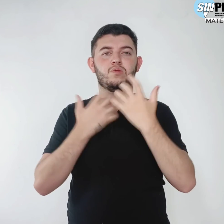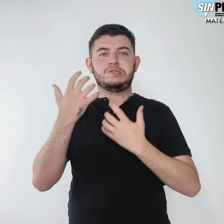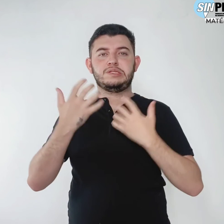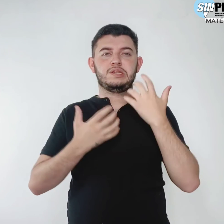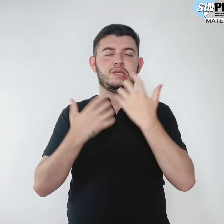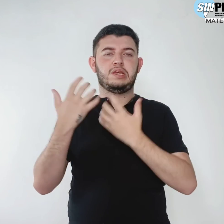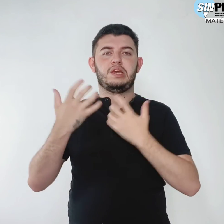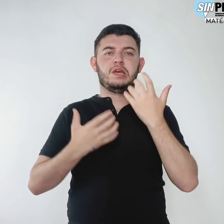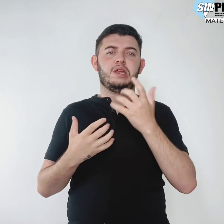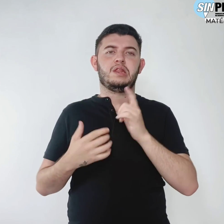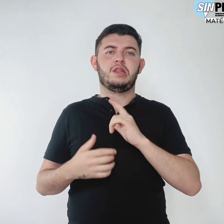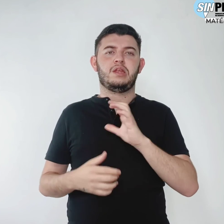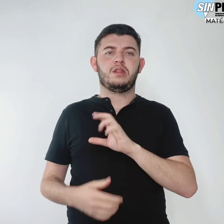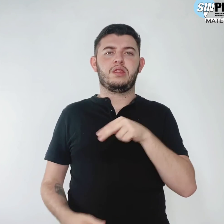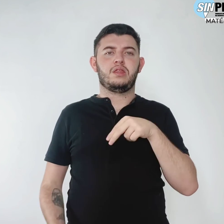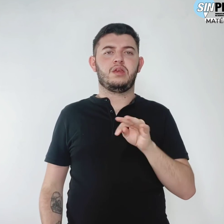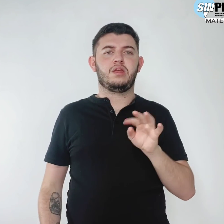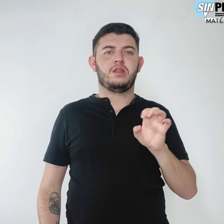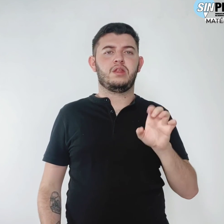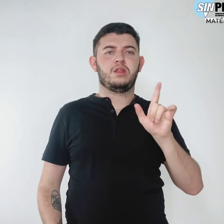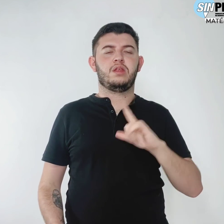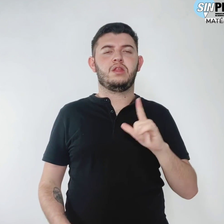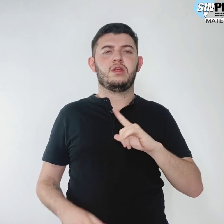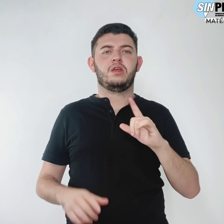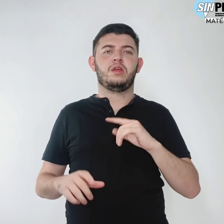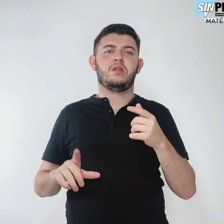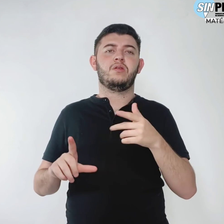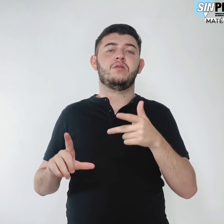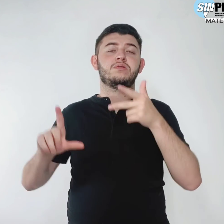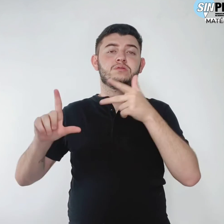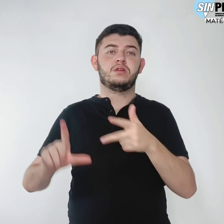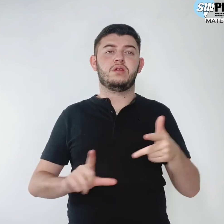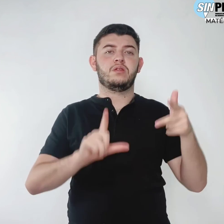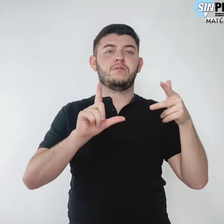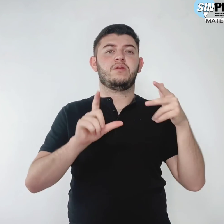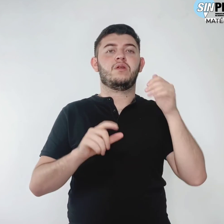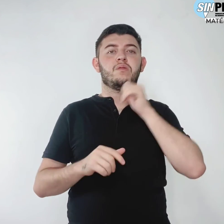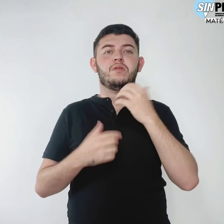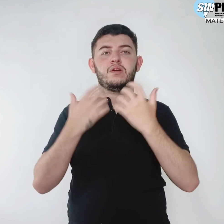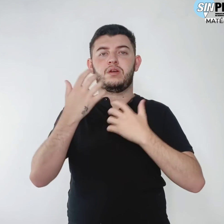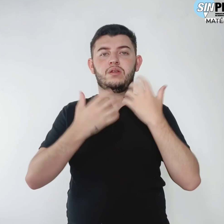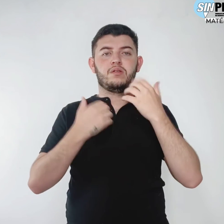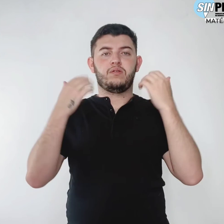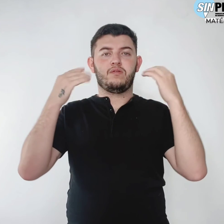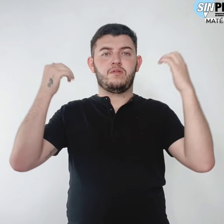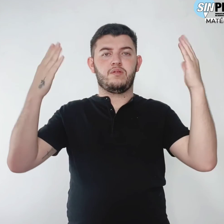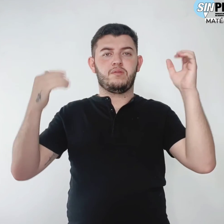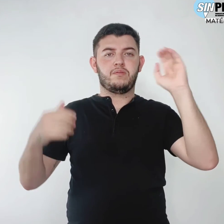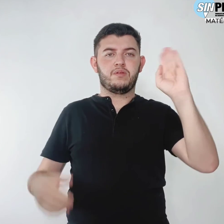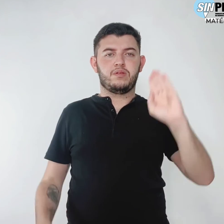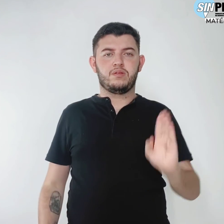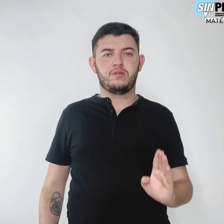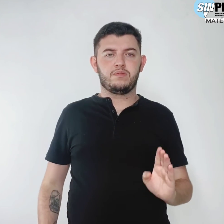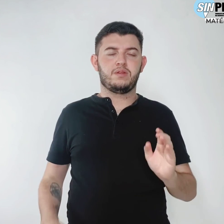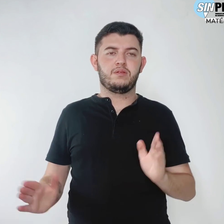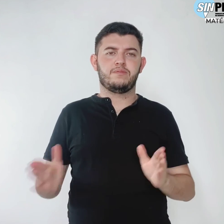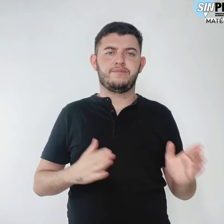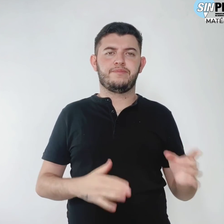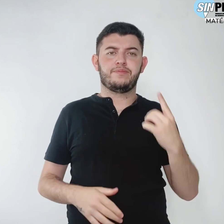transmissão da CNTE com uma cantora conhecida em todo o Brasil. Dia